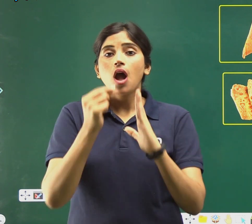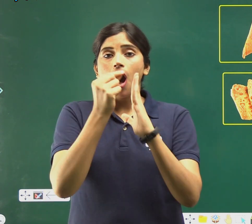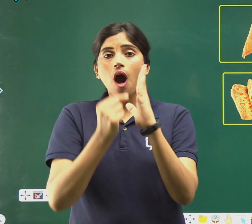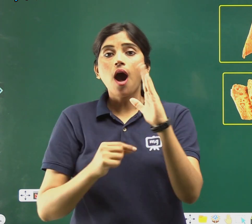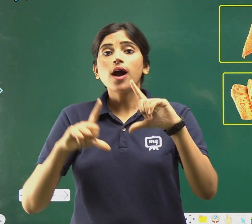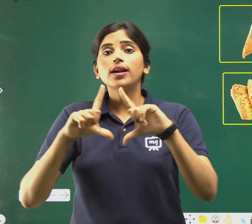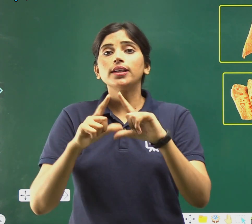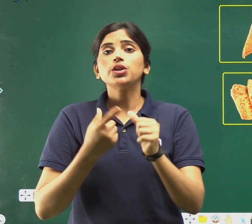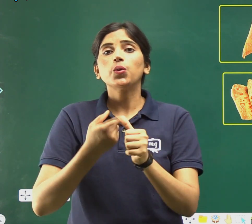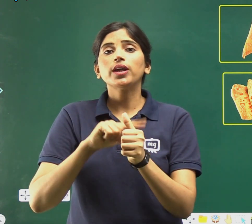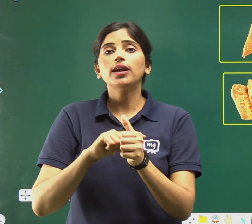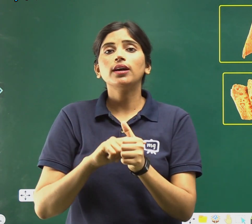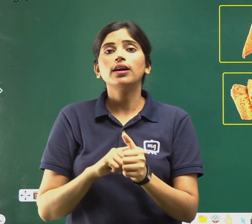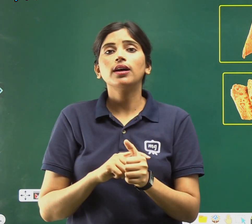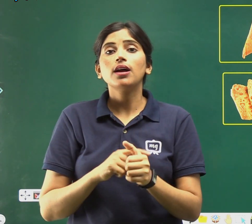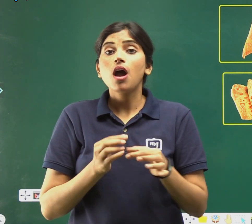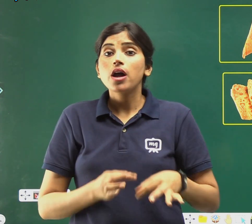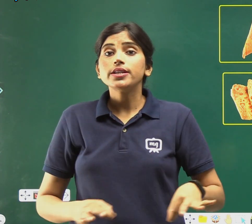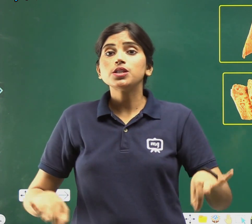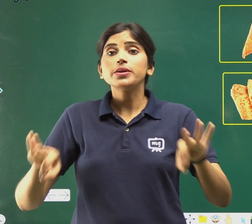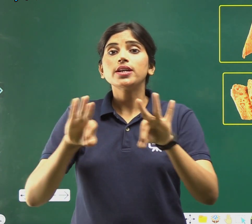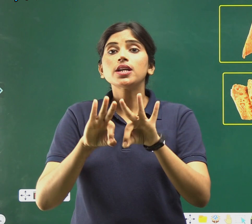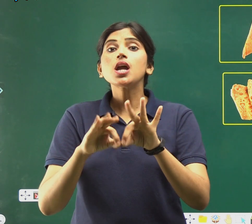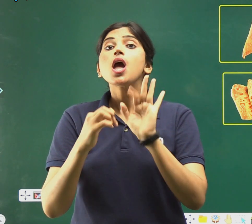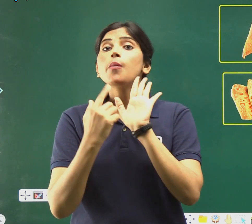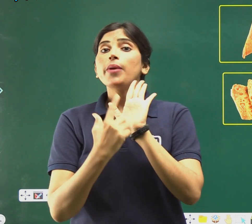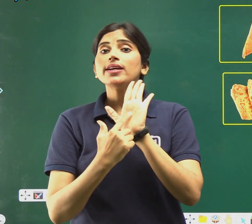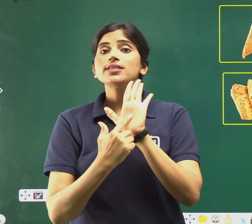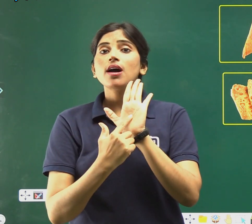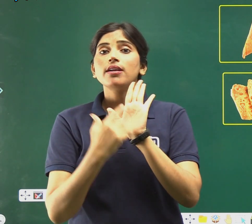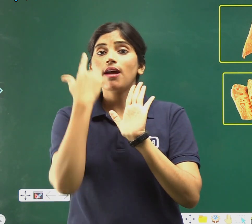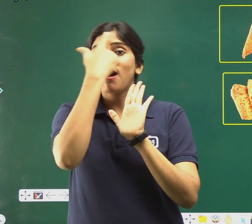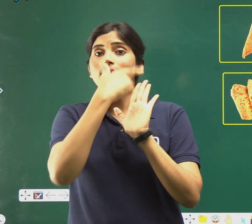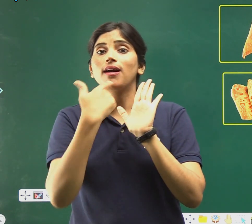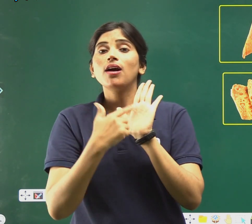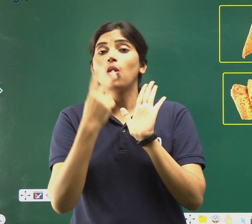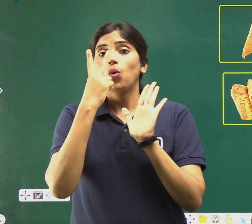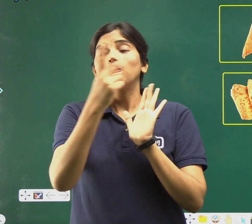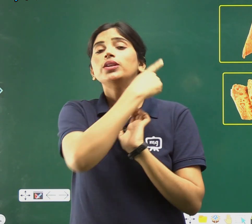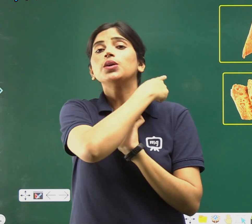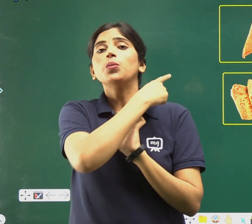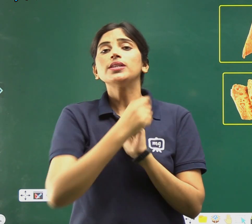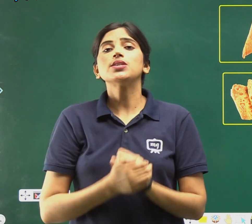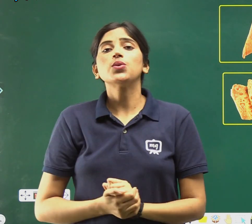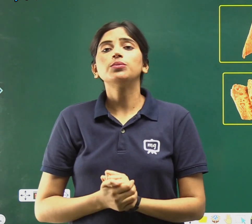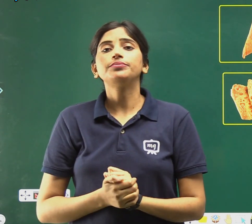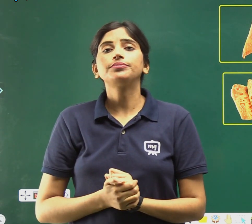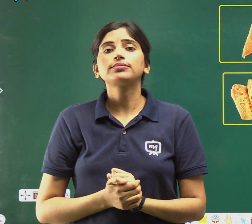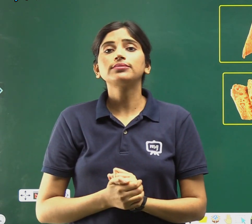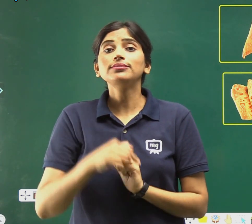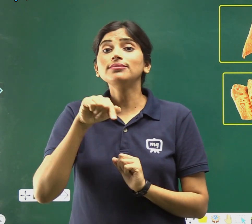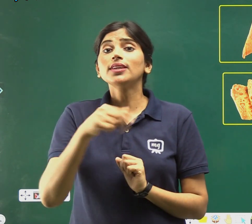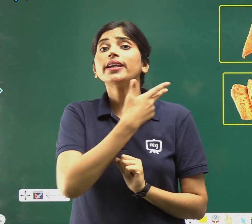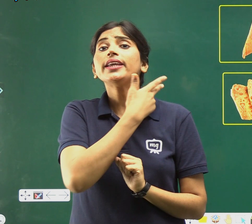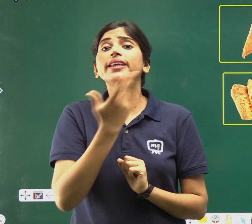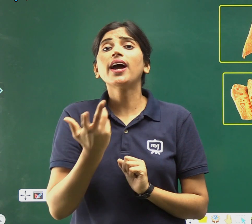के गुण पहचानना, देखो बच्चों, ये